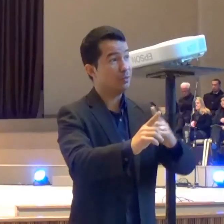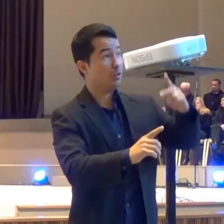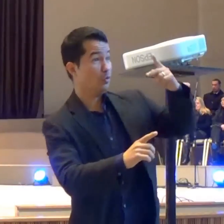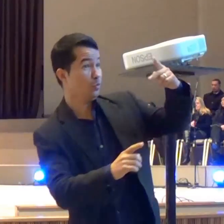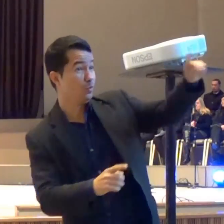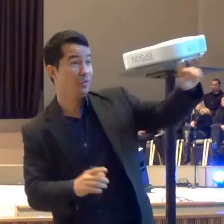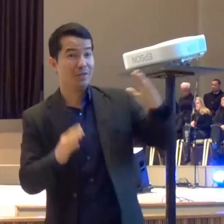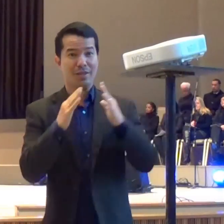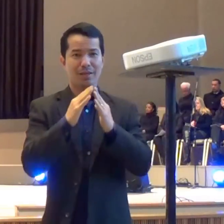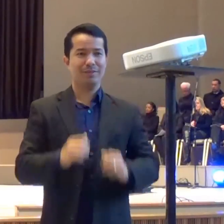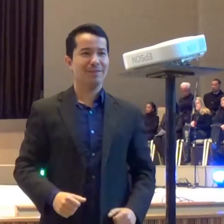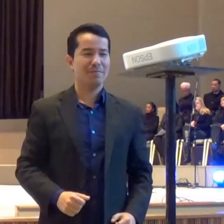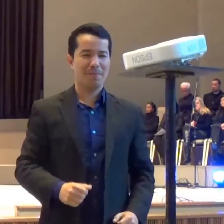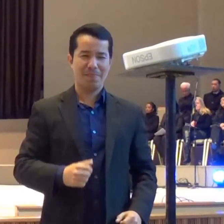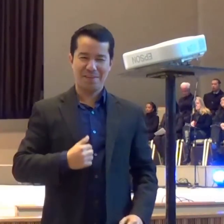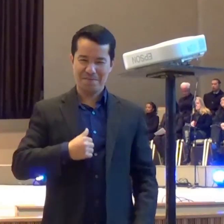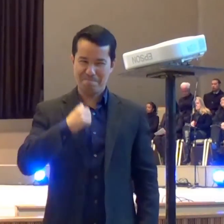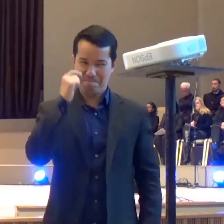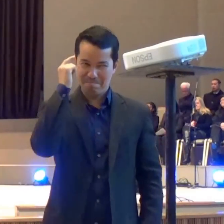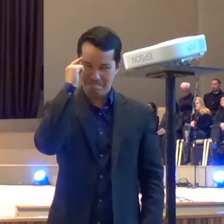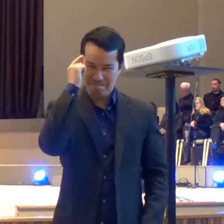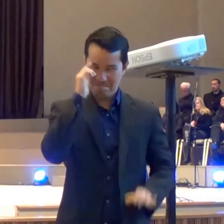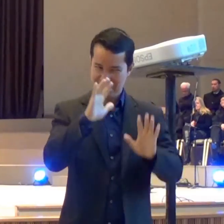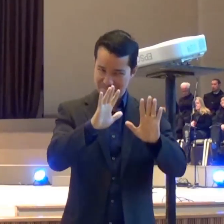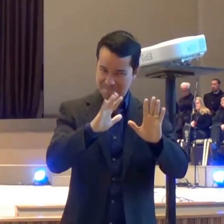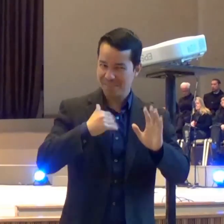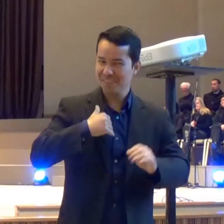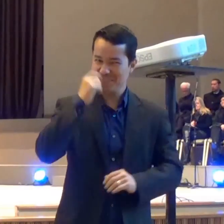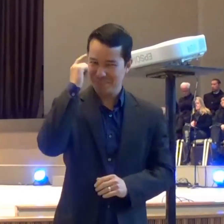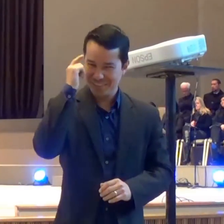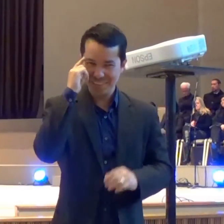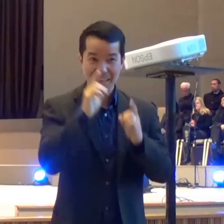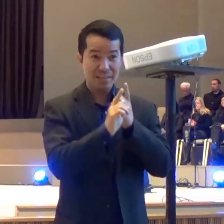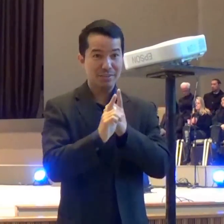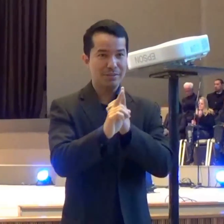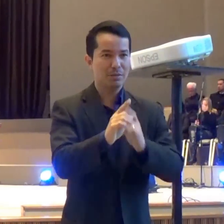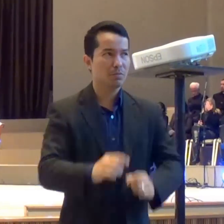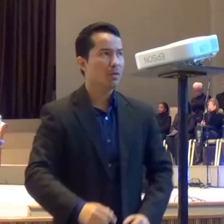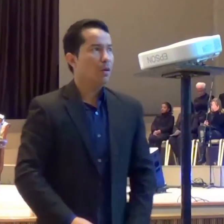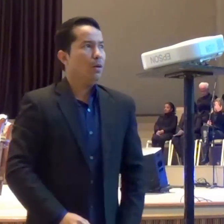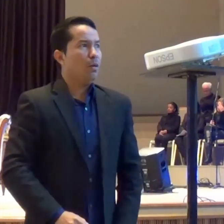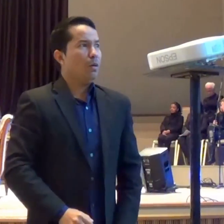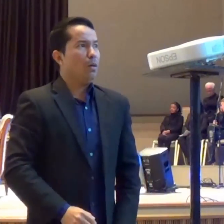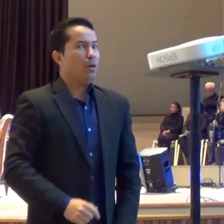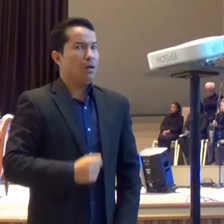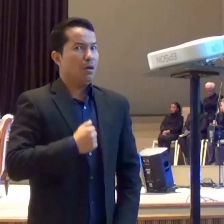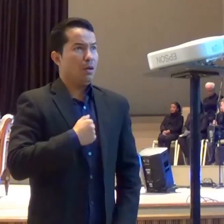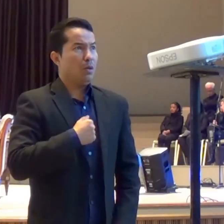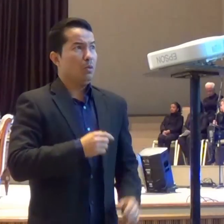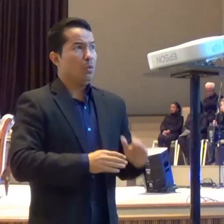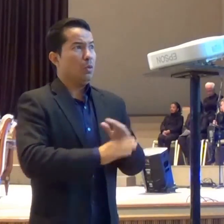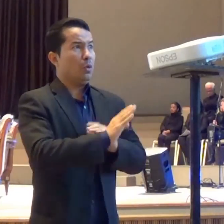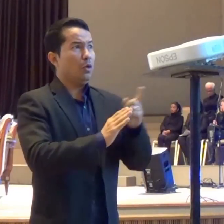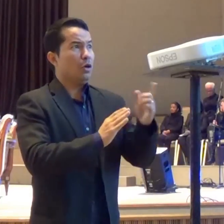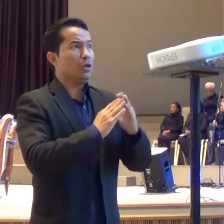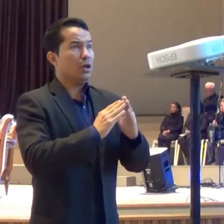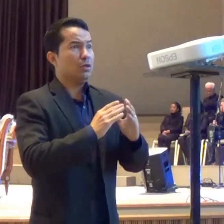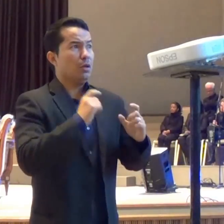Eu fico imaginando os discípulos preocupados com esse negócio Eu vou lá para a cidade Vou